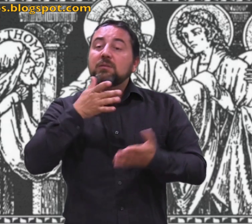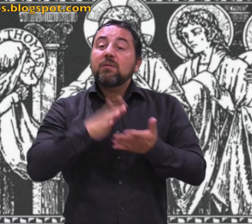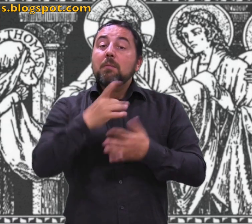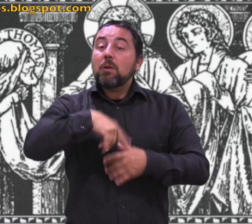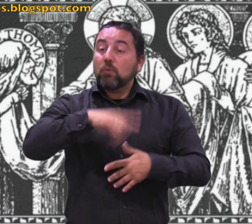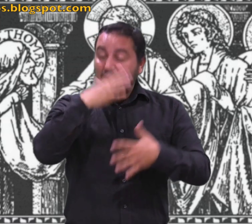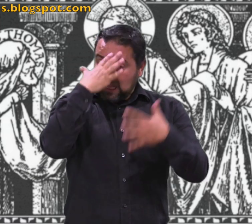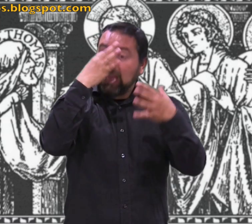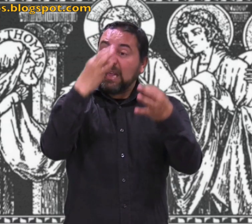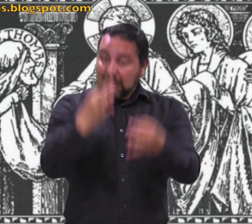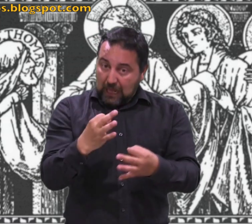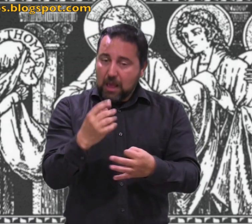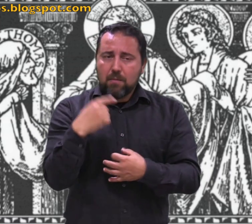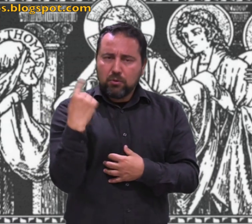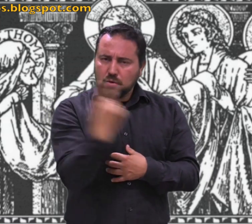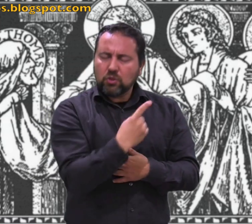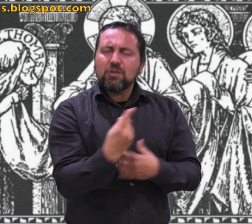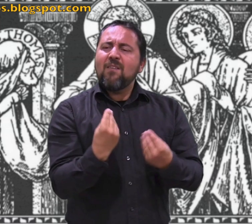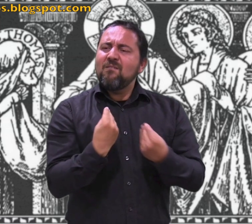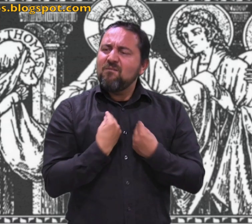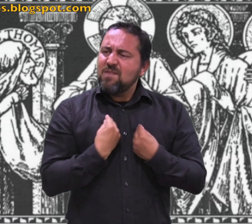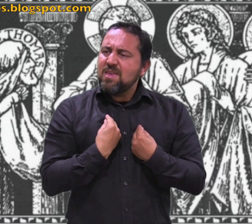para que creyendo tengáis vida en su nombre.